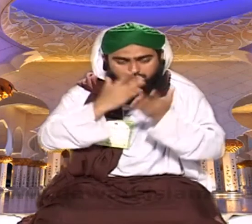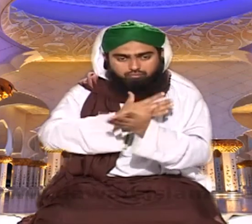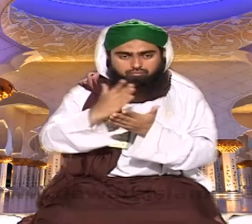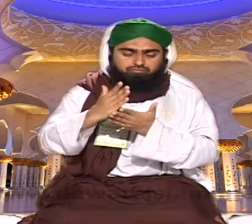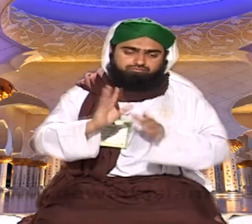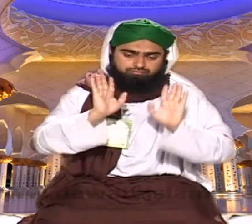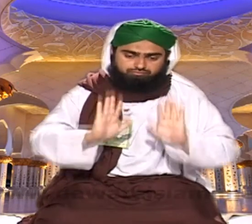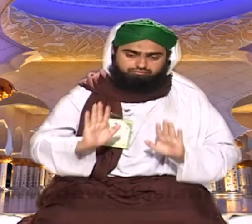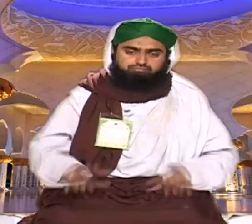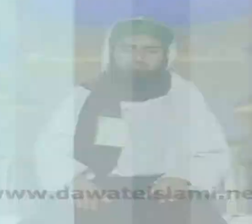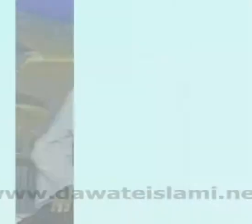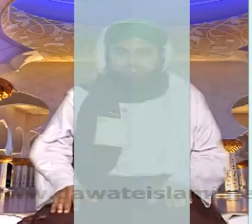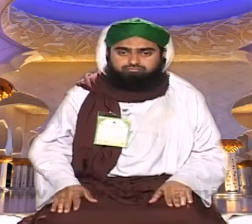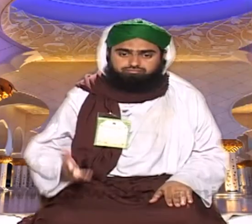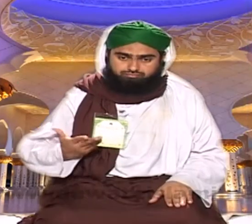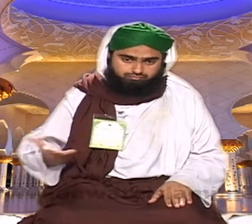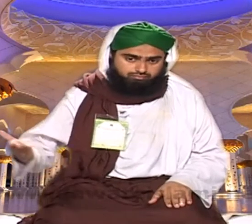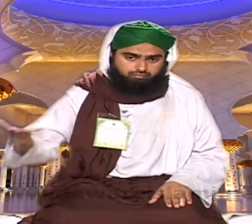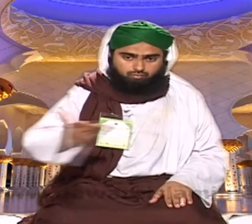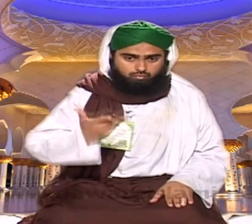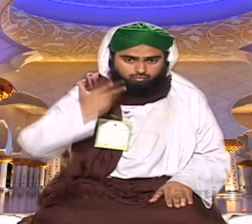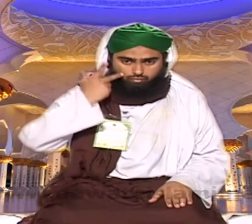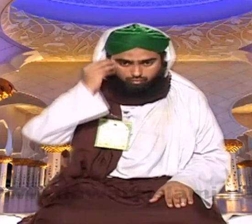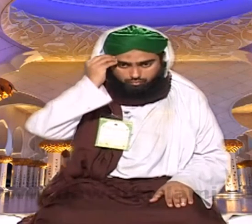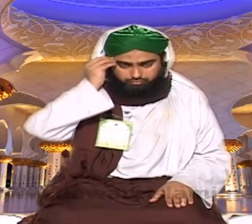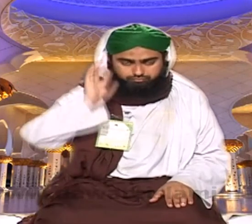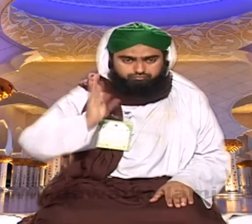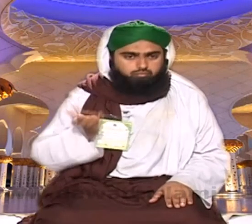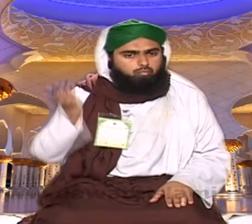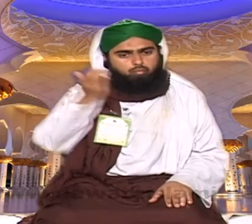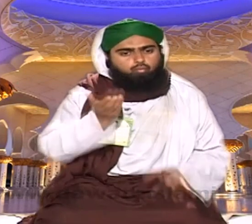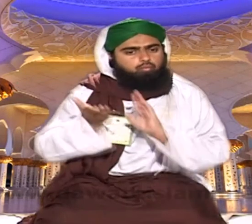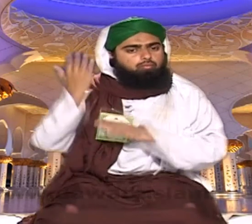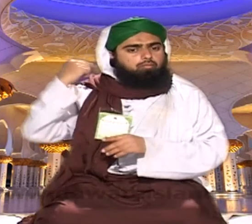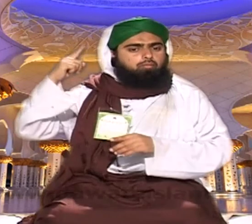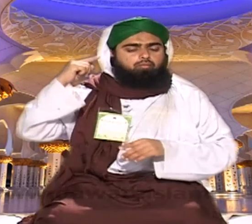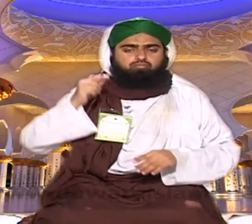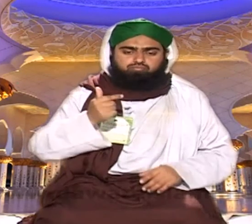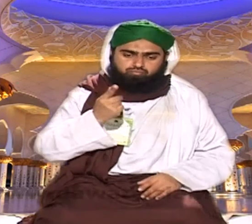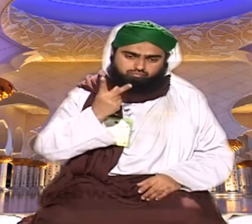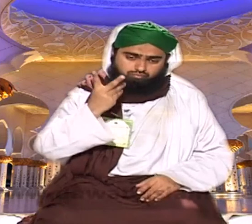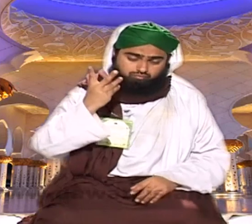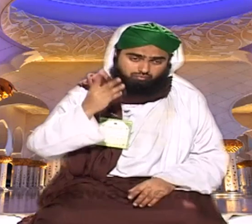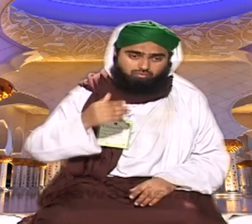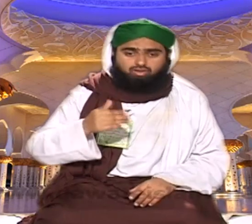فرماتے رہتے ہیں آپ کو پچھلی جمعیراتوں میں چند میں نے بہتی قیمتی